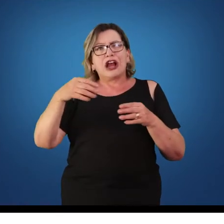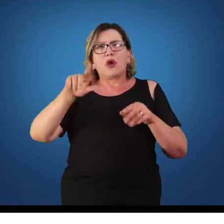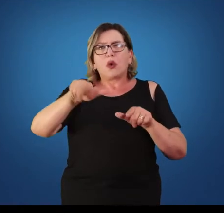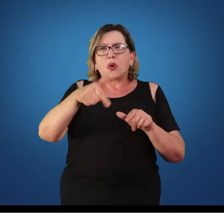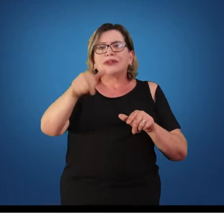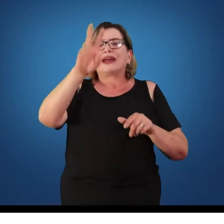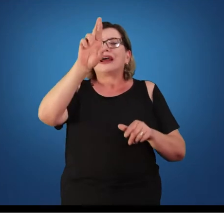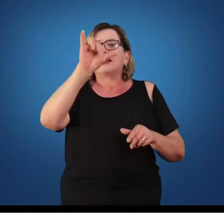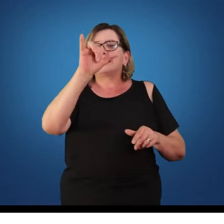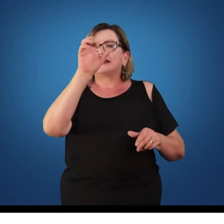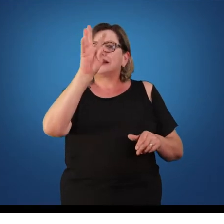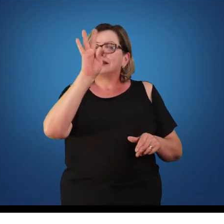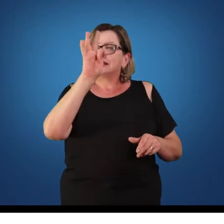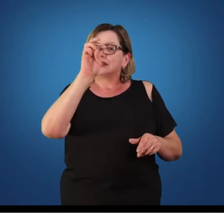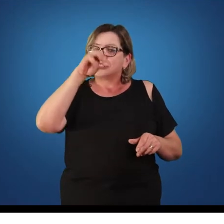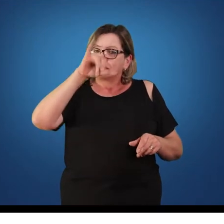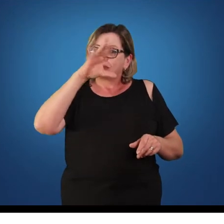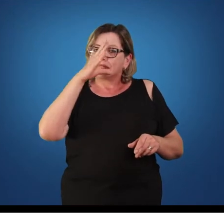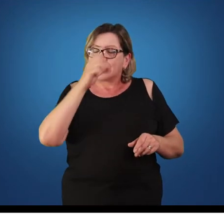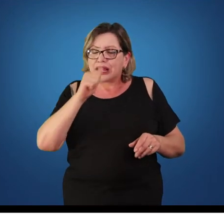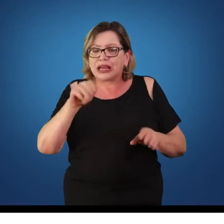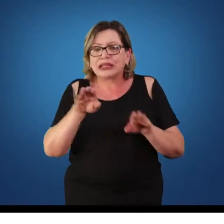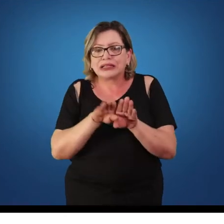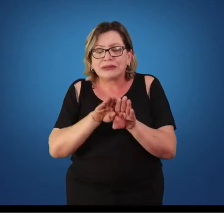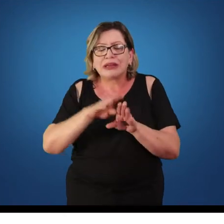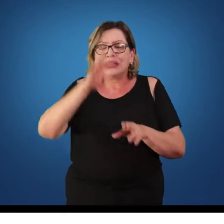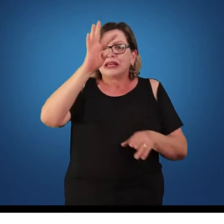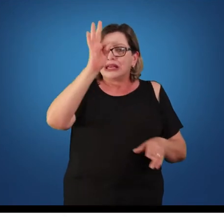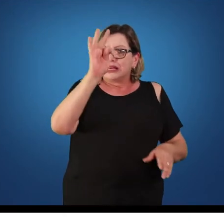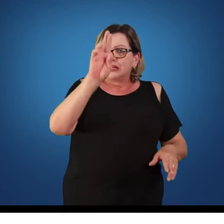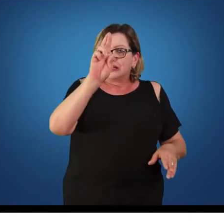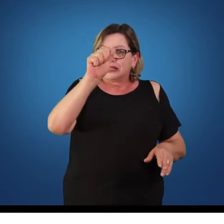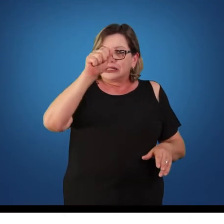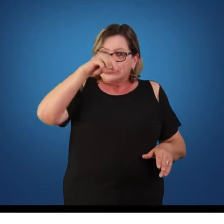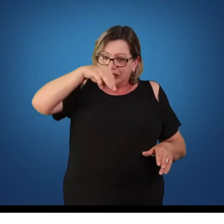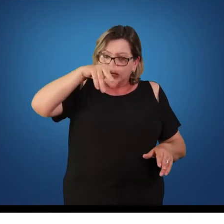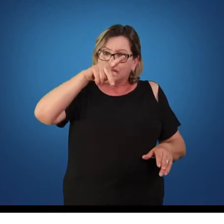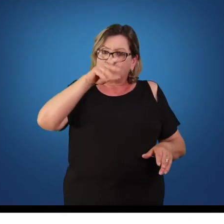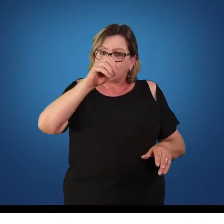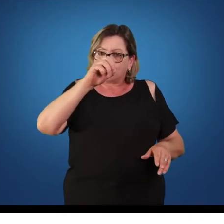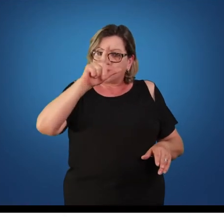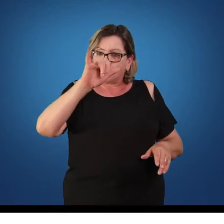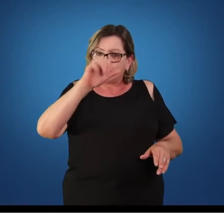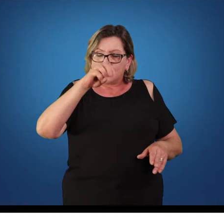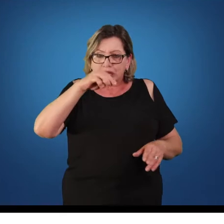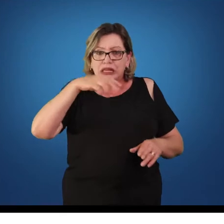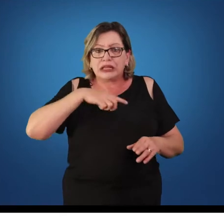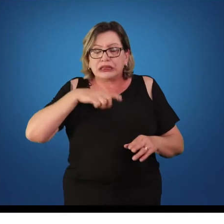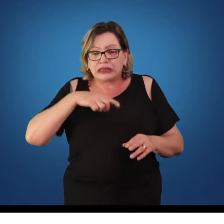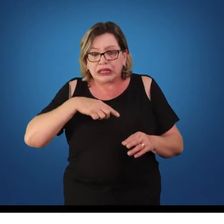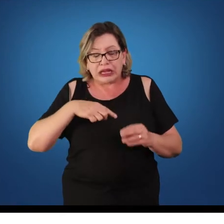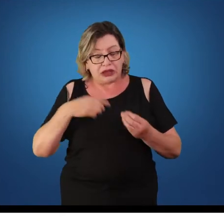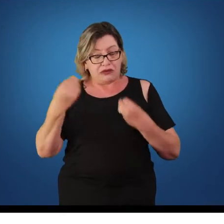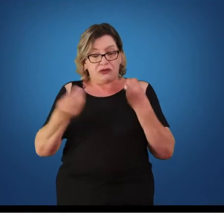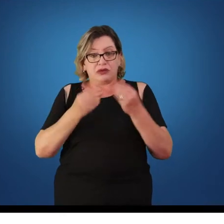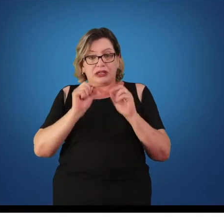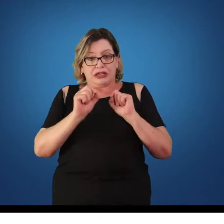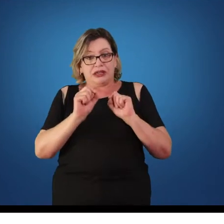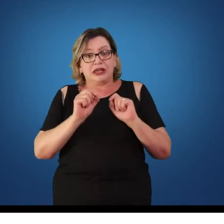ginásticas, então, têm a sua vinculação a uma confederação ou a uma federação e têm as